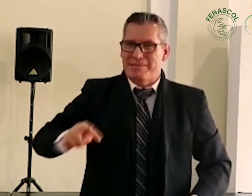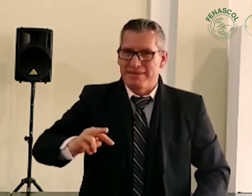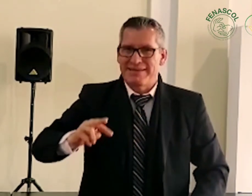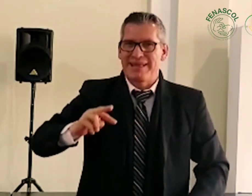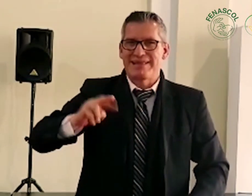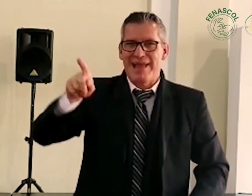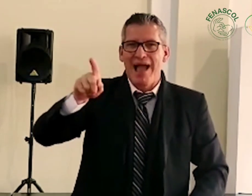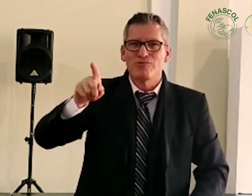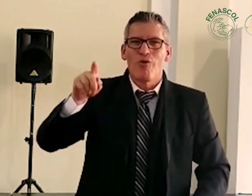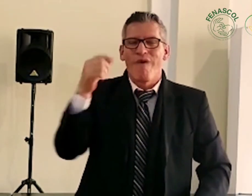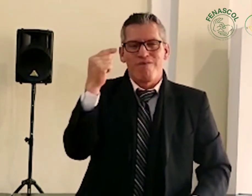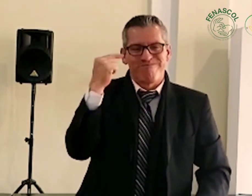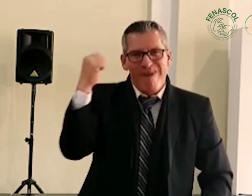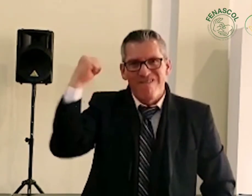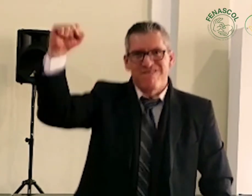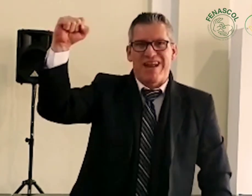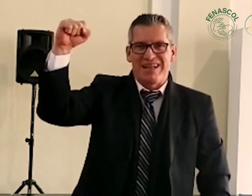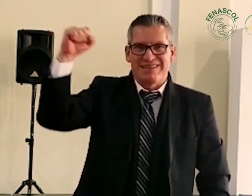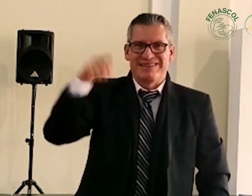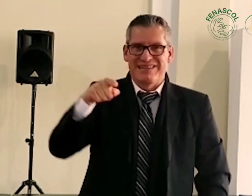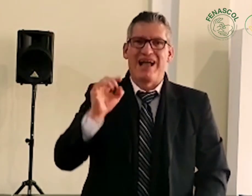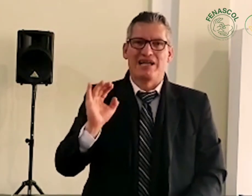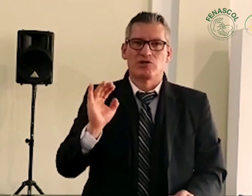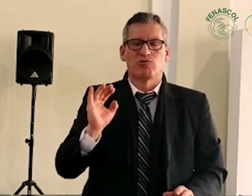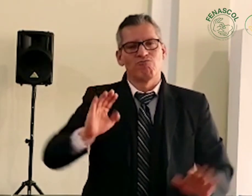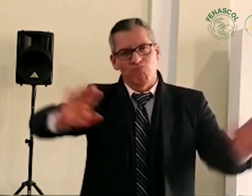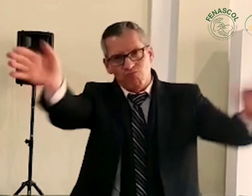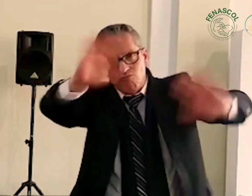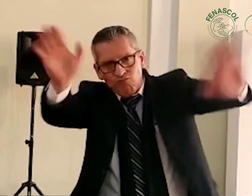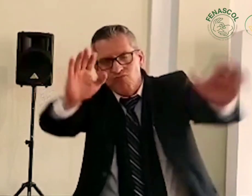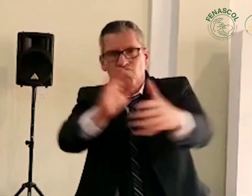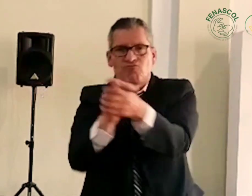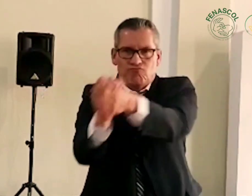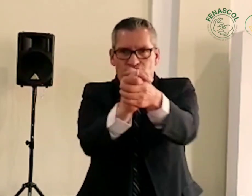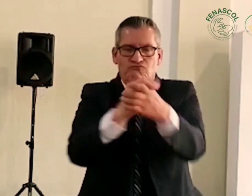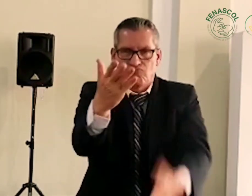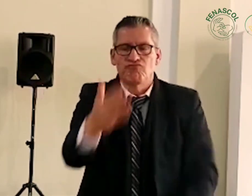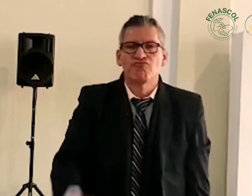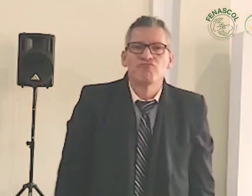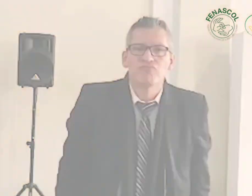y con la vicepresidenta Francia Márquez. Me despido, un gran saludo para todos.